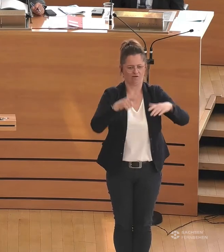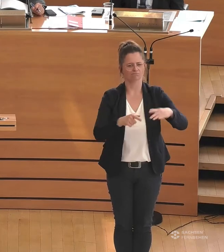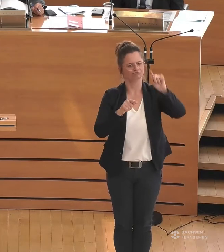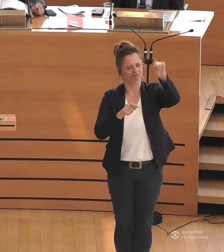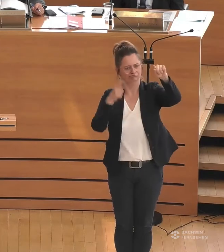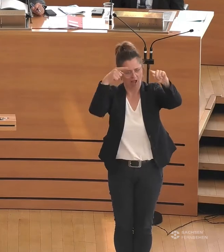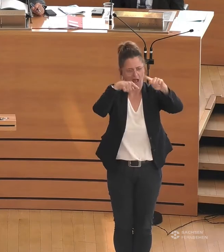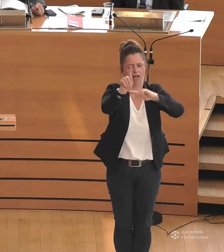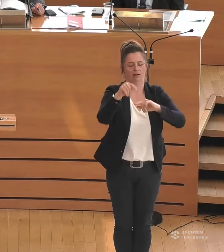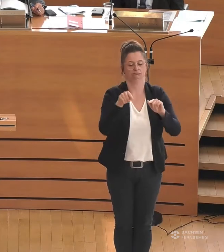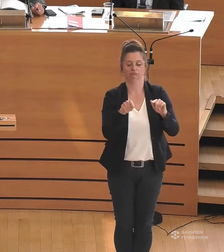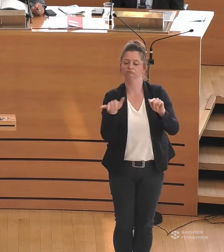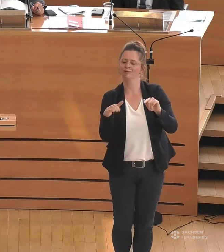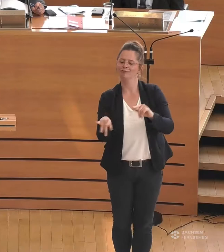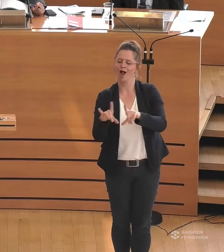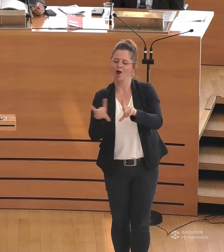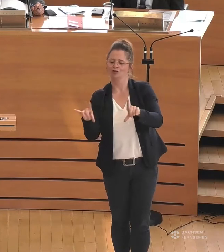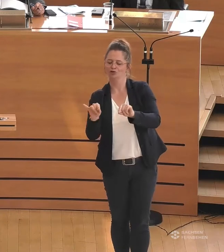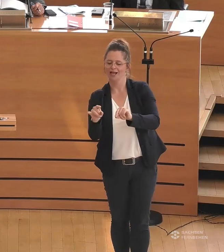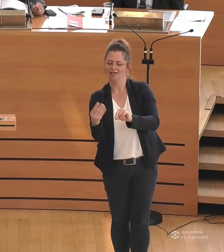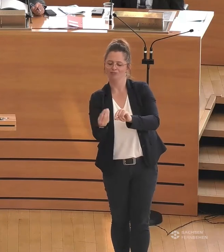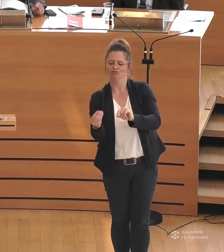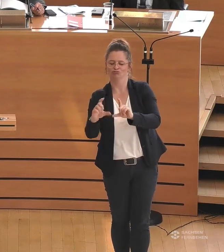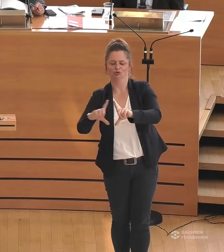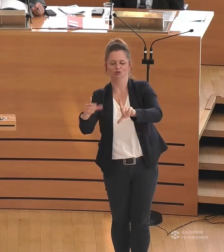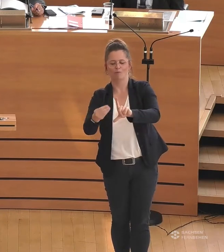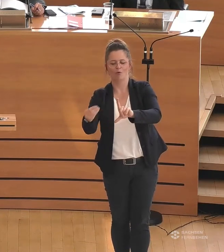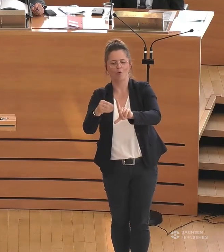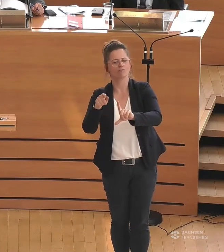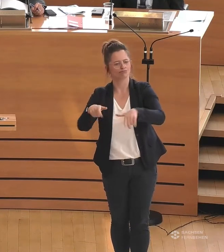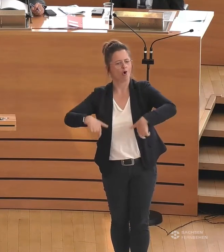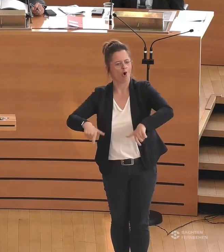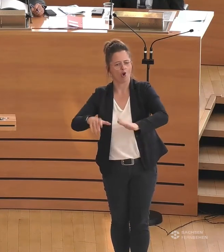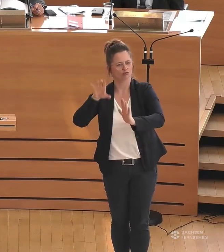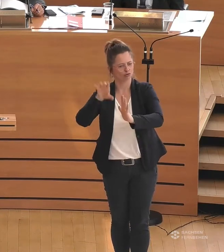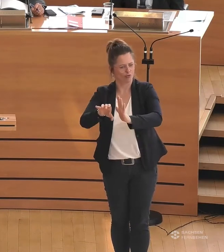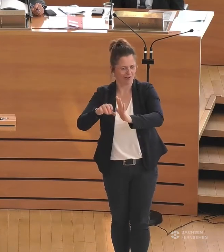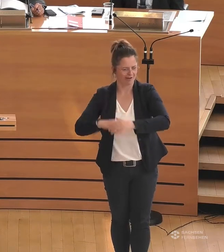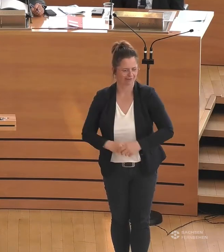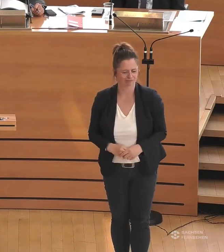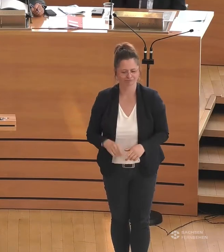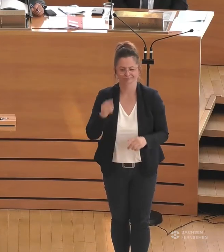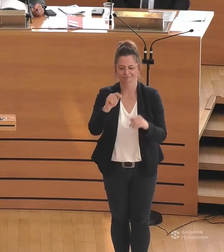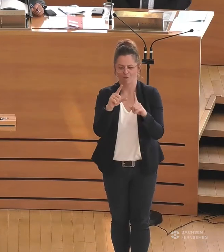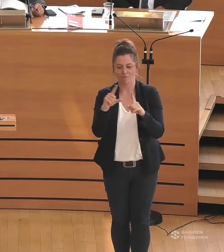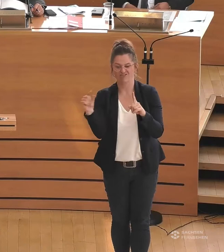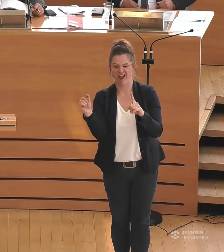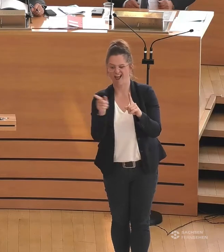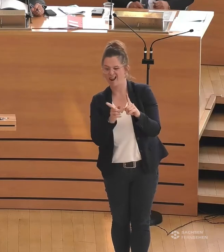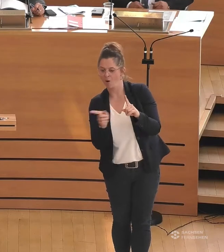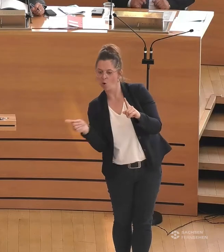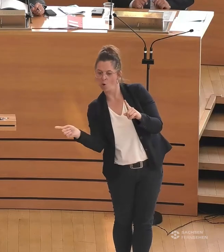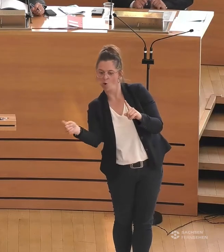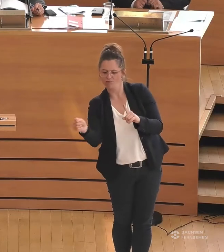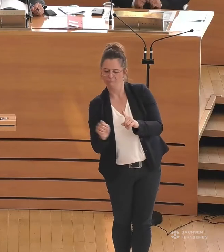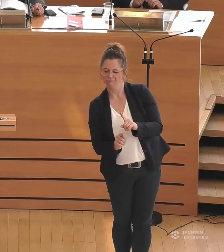Am Eingang ein kleines Schild mit einem Piktogramm eines Rollstuhlfahrers, einer Rollstuhlfahrerin, ein Pfeil, der um die Ecke führte und